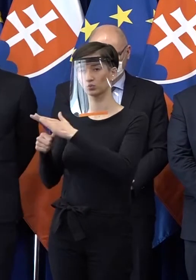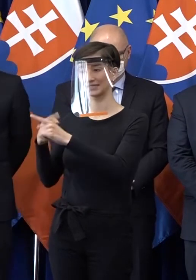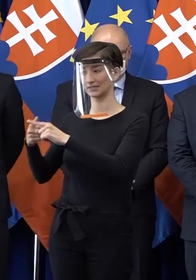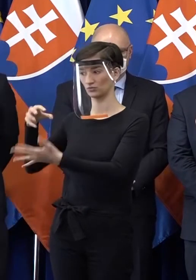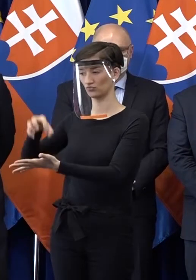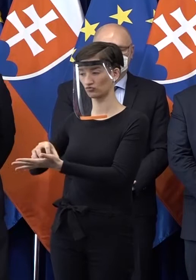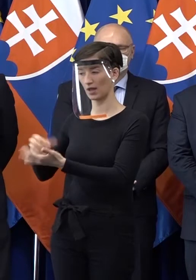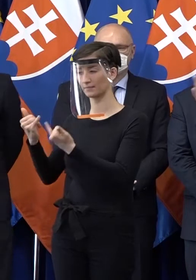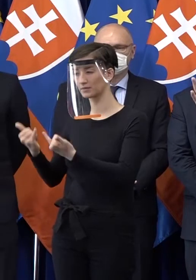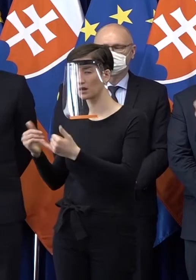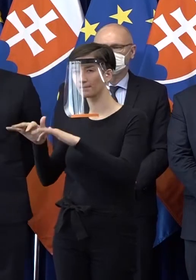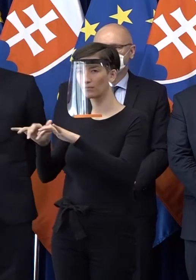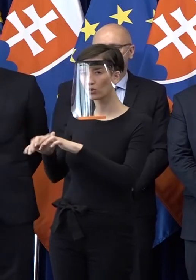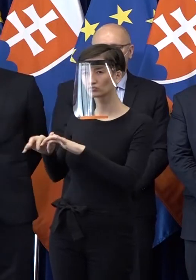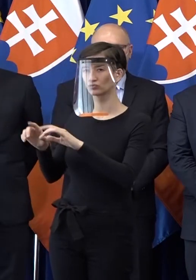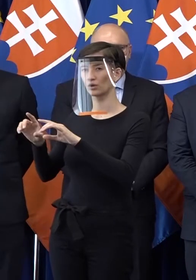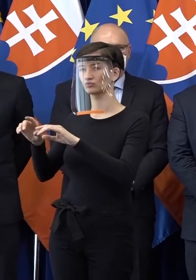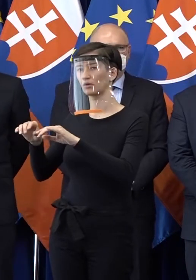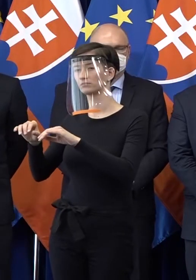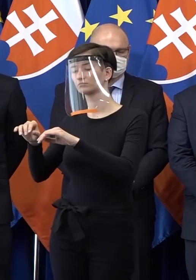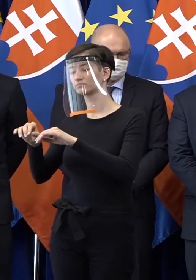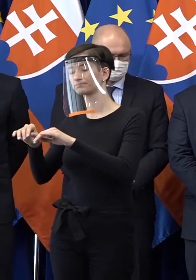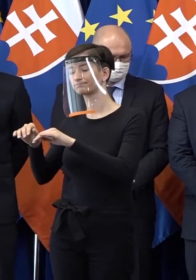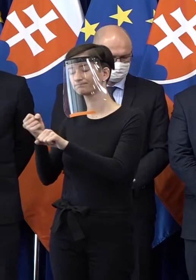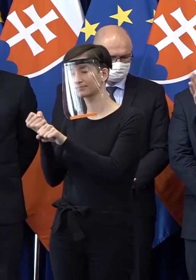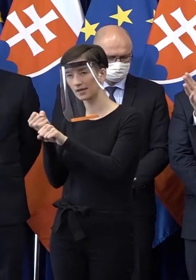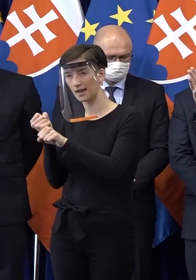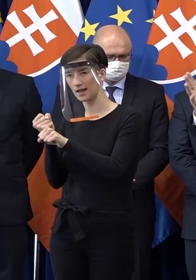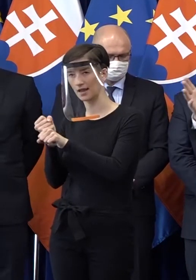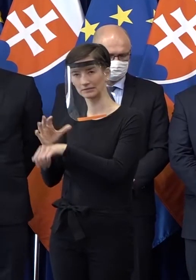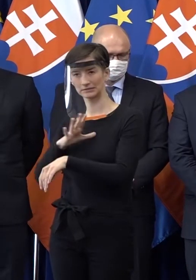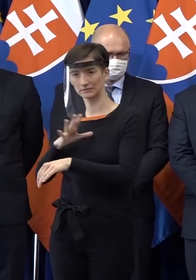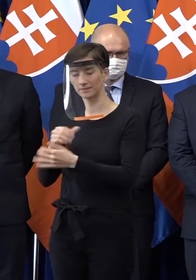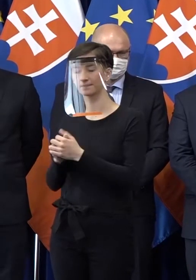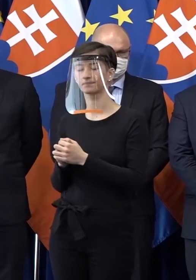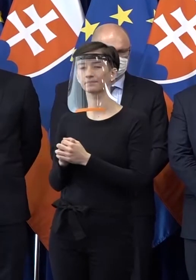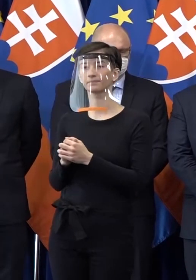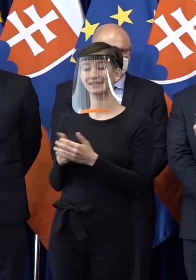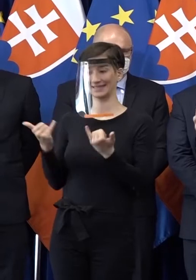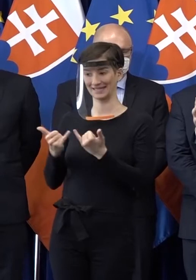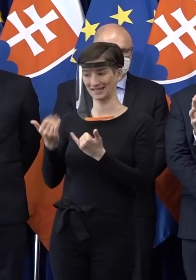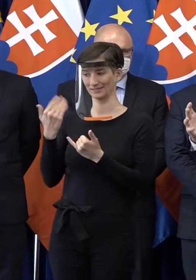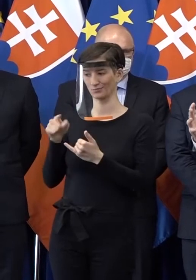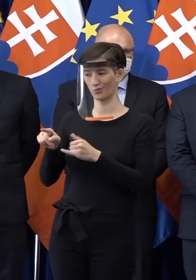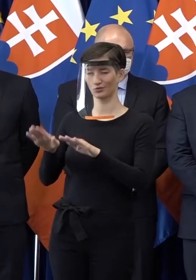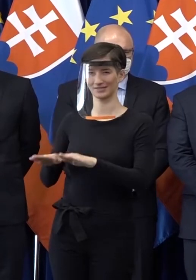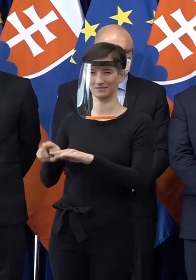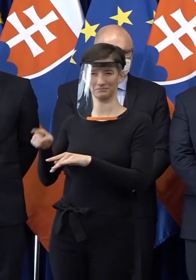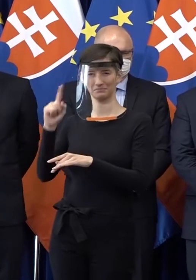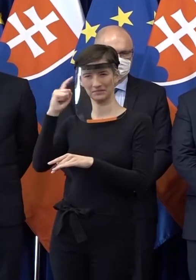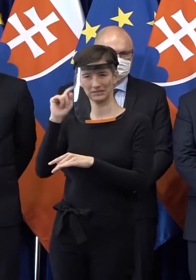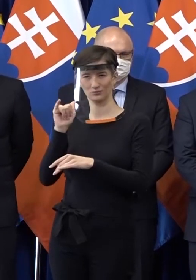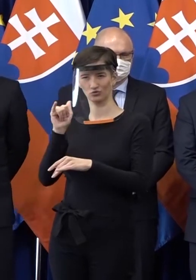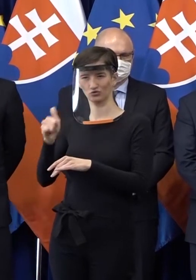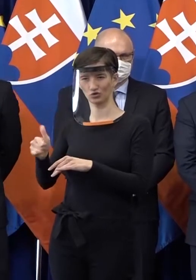monitory, makajú. Áno, v tých snobských priestoroch. Dnes sme my v strednej miestnosti sedeli, neviem, čo to je žltý saloník,